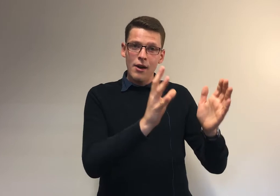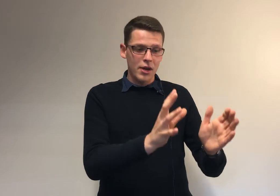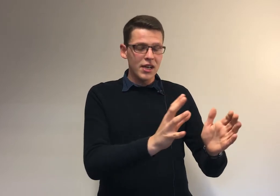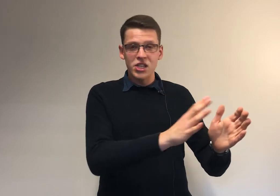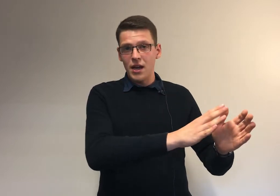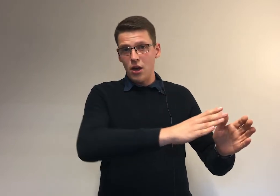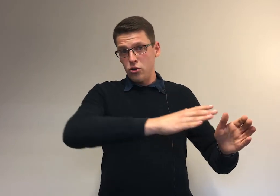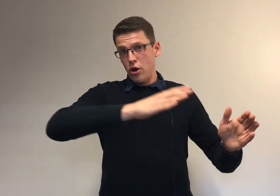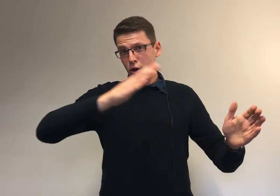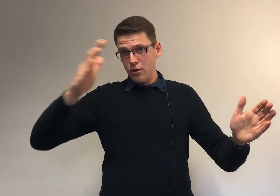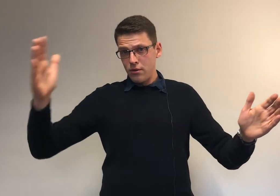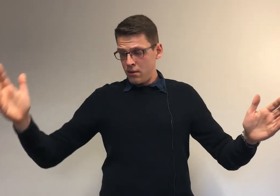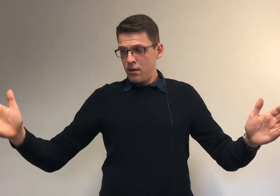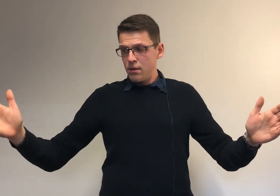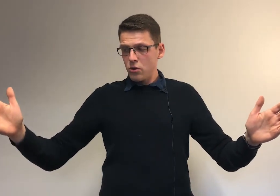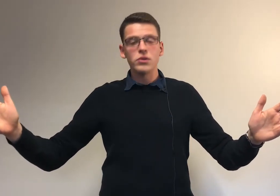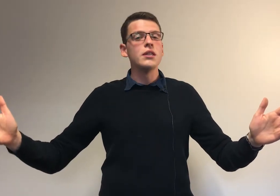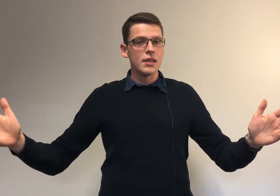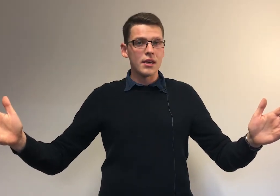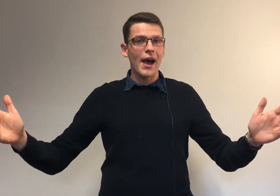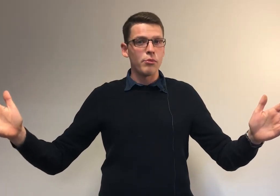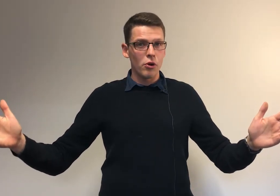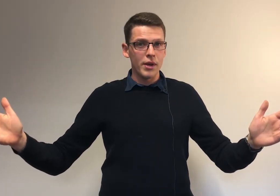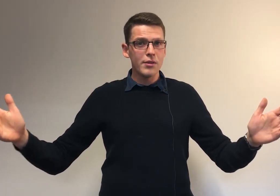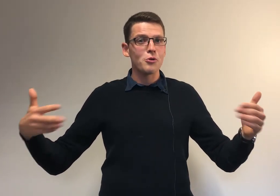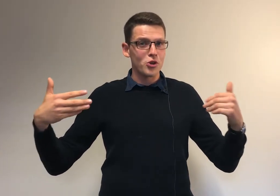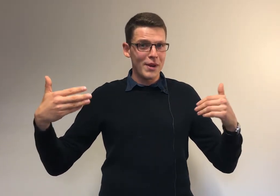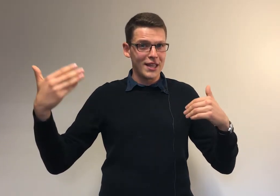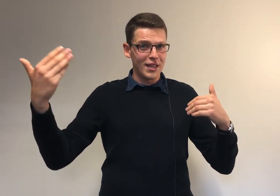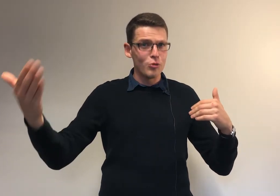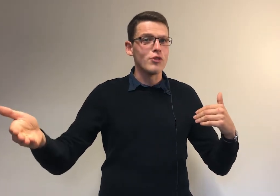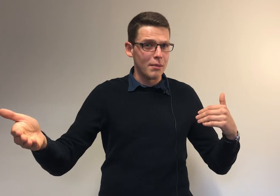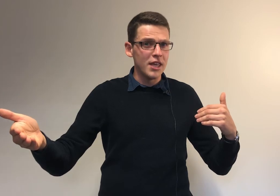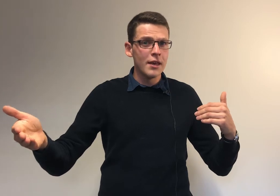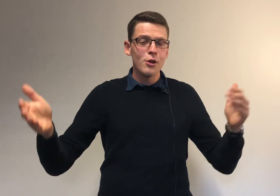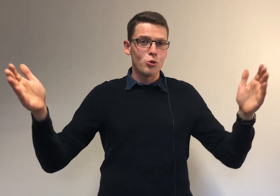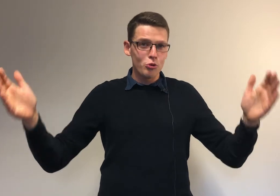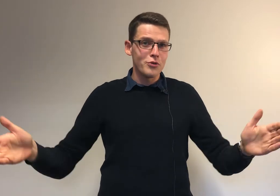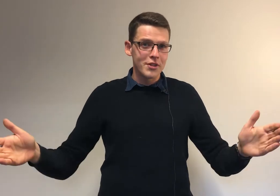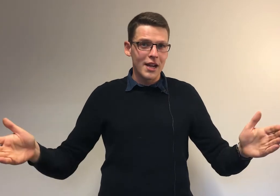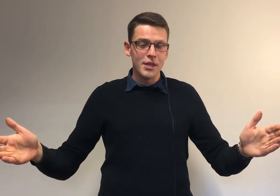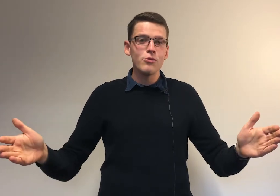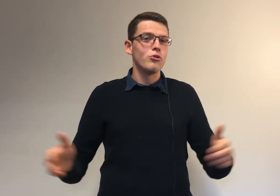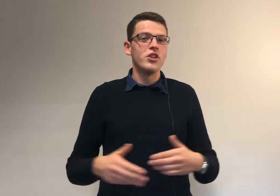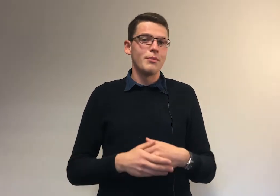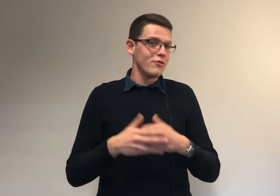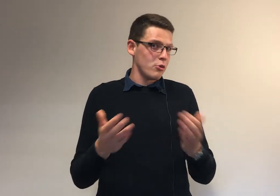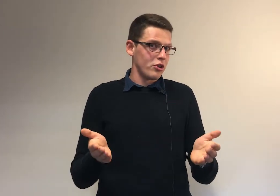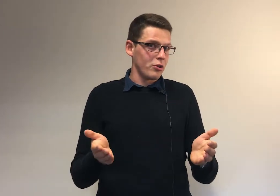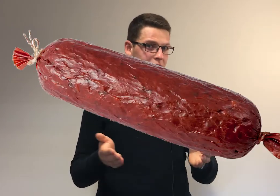OK, j'ai une grande quantité à absorber, c'est ce que moi, j'appelle la technique du salami. Donc, quand tu vois un salami, tu ne te dis jamais que tu vas le manger en entier.